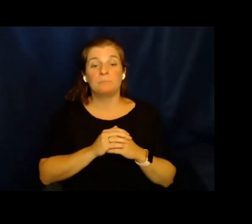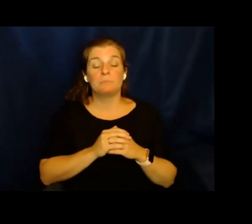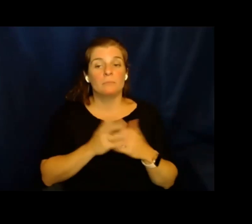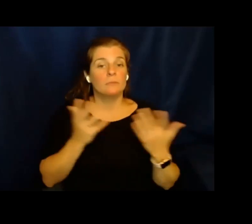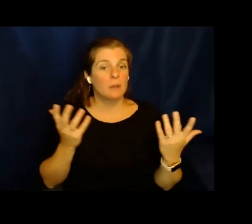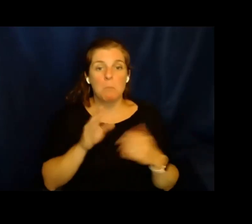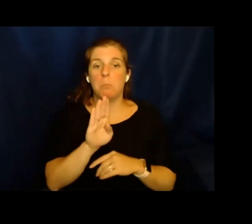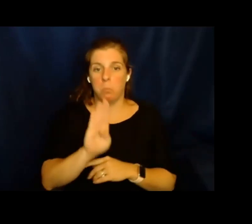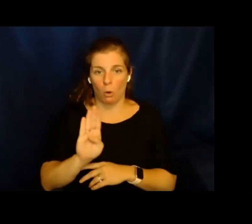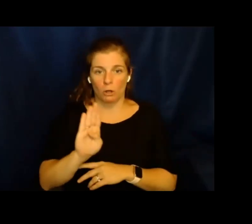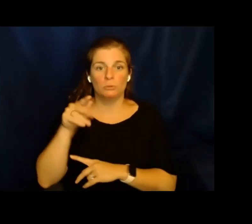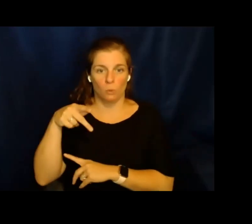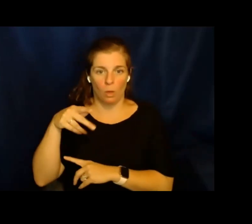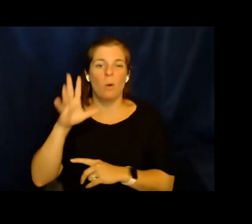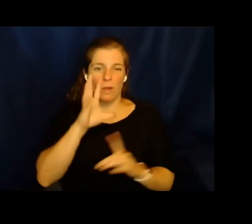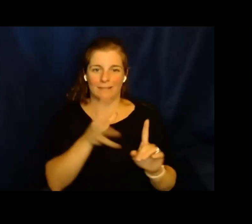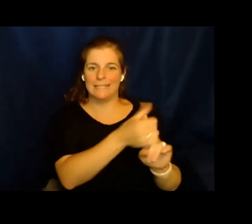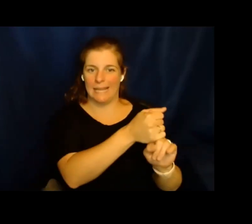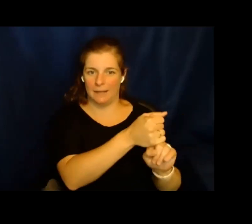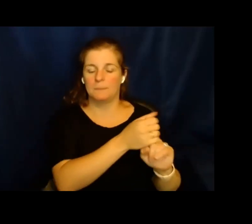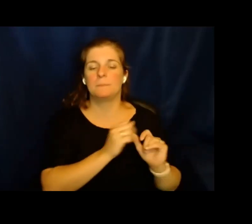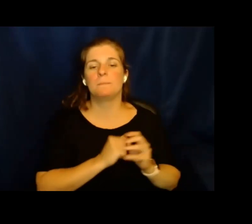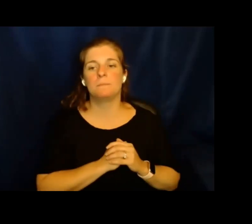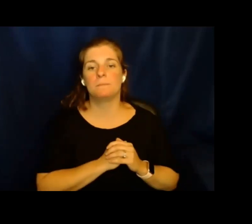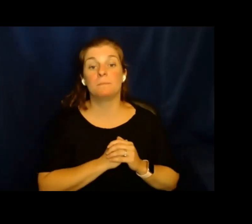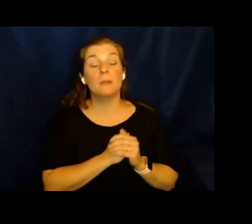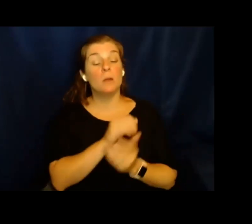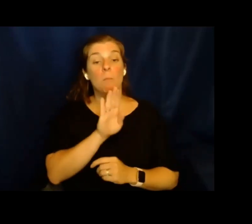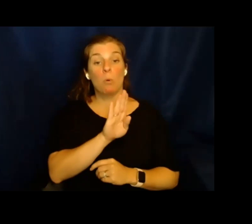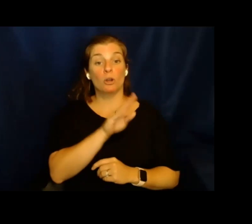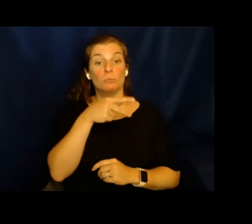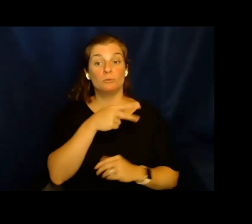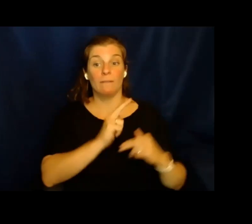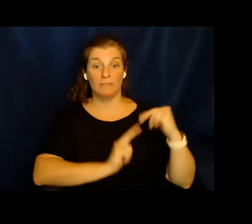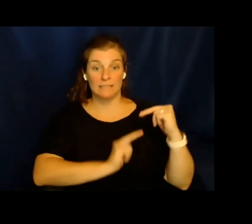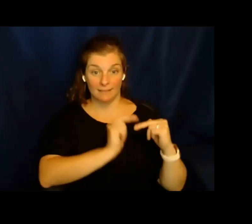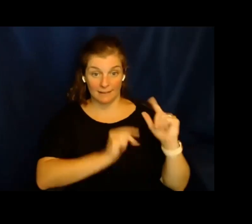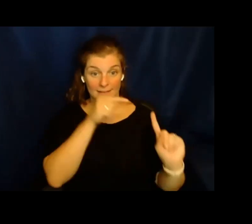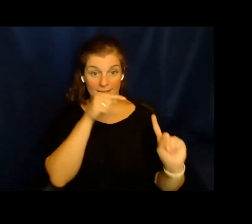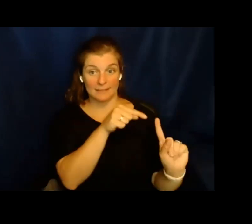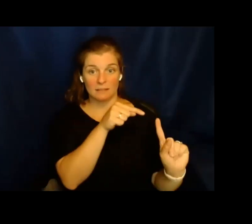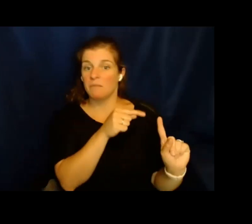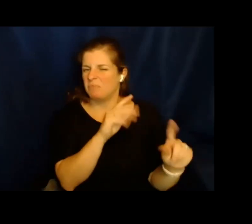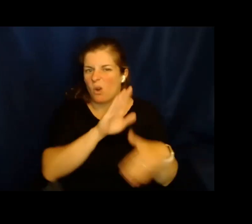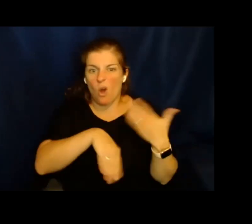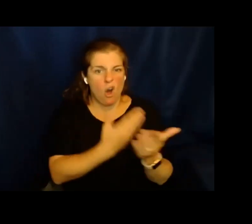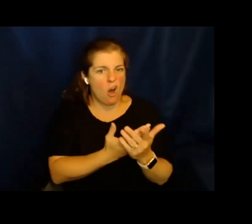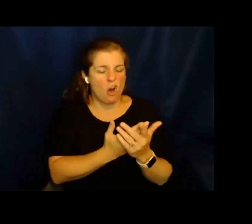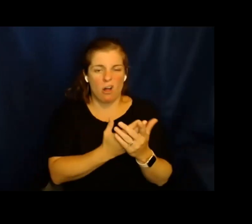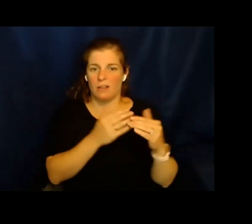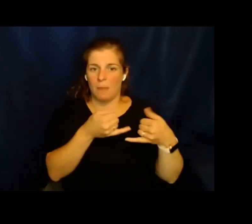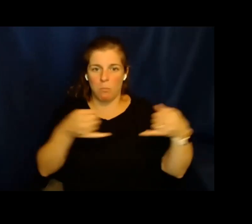por un puerto de entrada, por ejemplo, por el río. Pues esas son las patrullas fronterizas. Sus instalaciones están